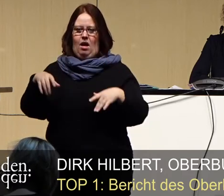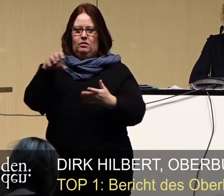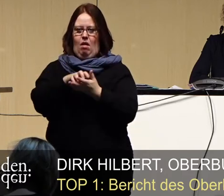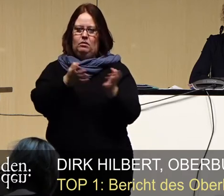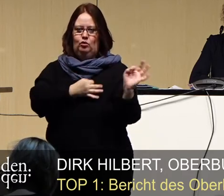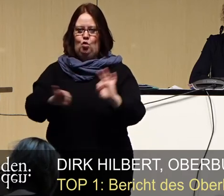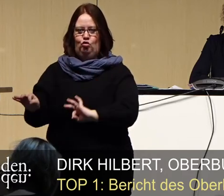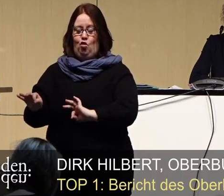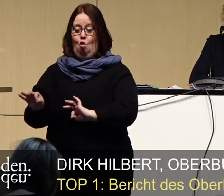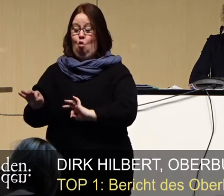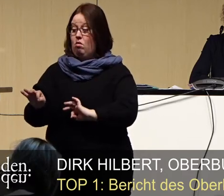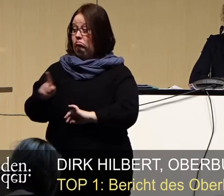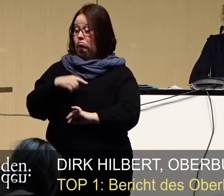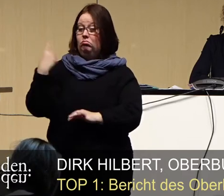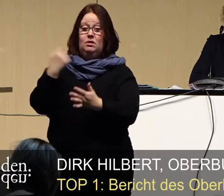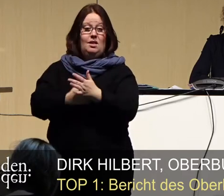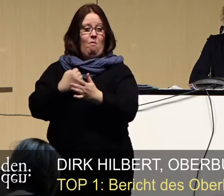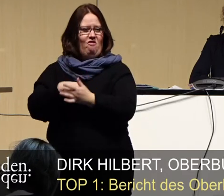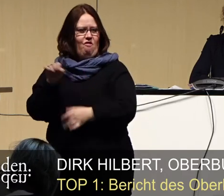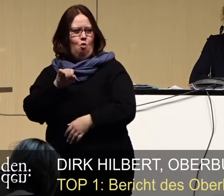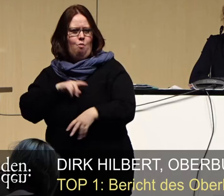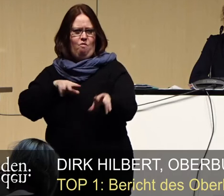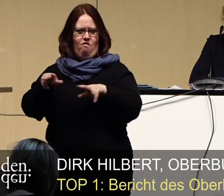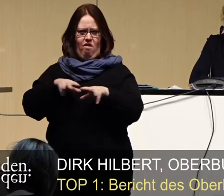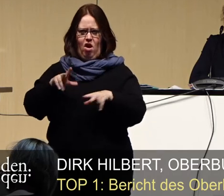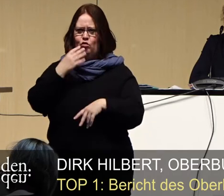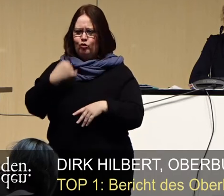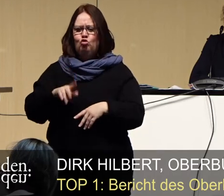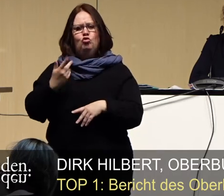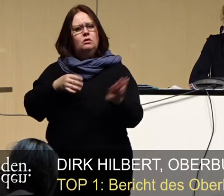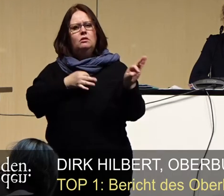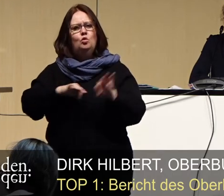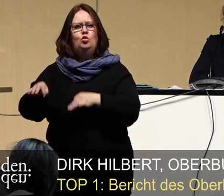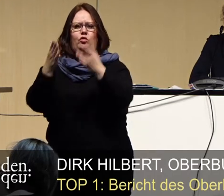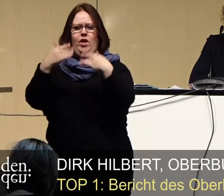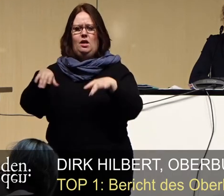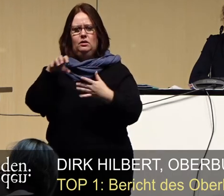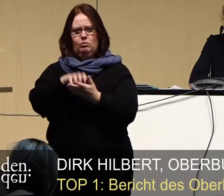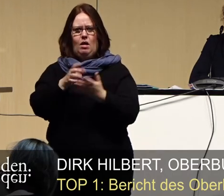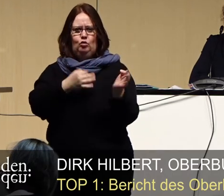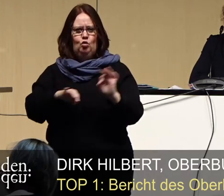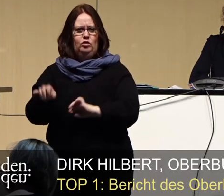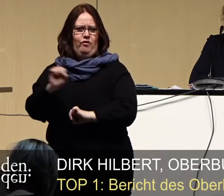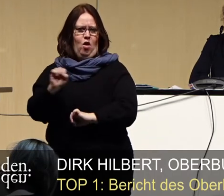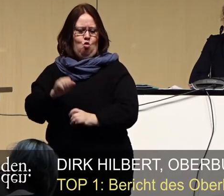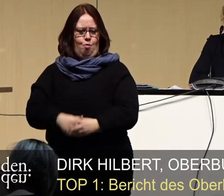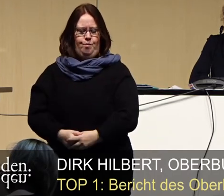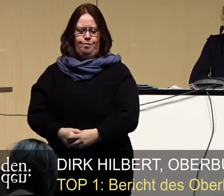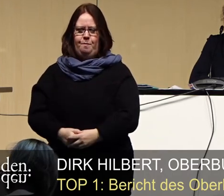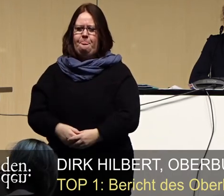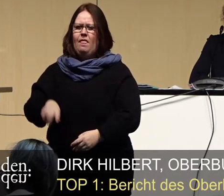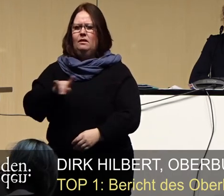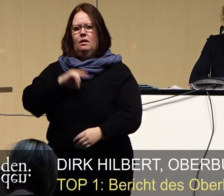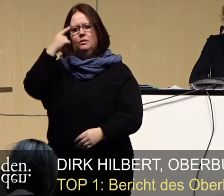Warum kämpfen wir, wie verrückt als Verwaltung, dass das Weihnachtsmarktgeschehen stattfindet? Ich glaube,